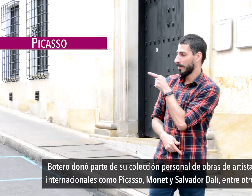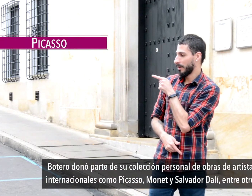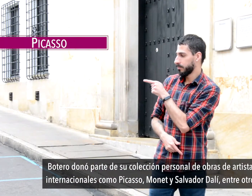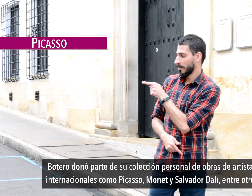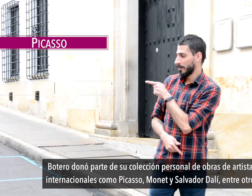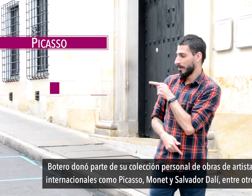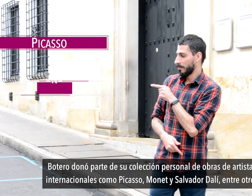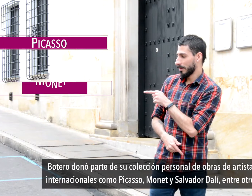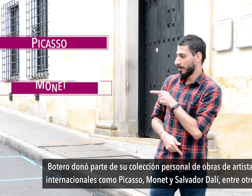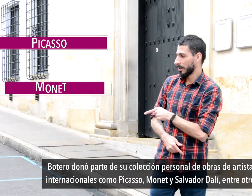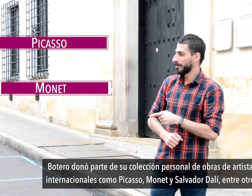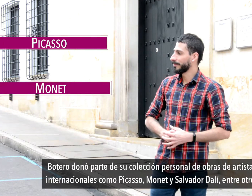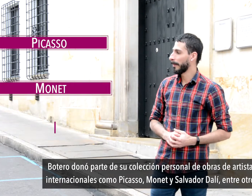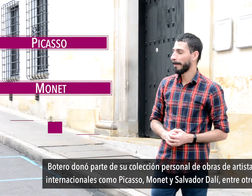Salvador Dalí, entre otros.